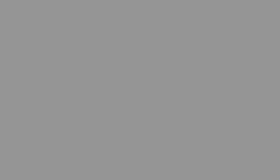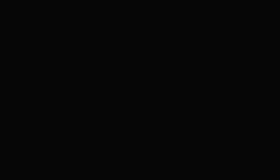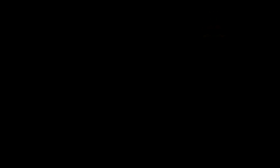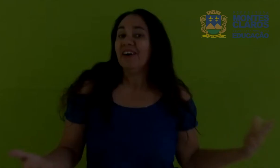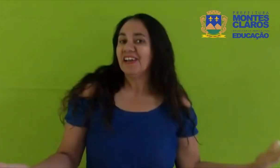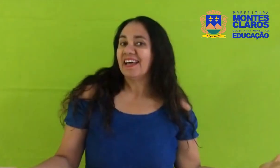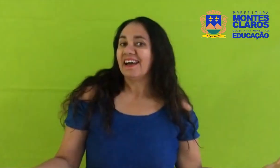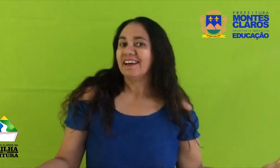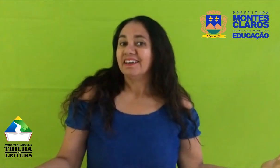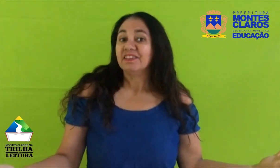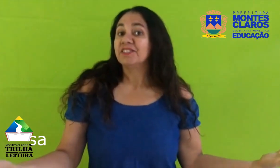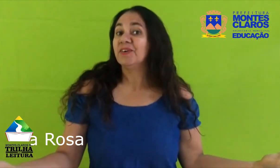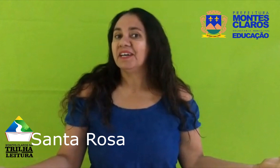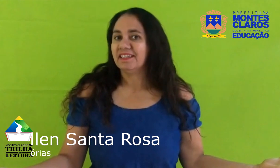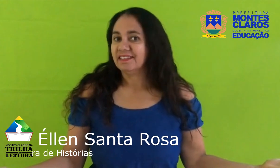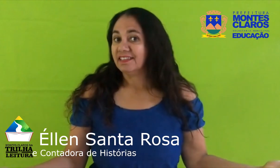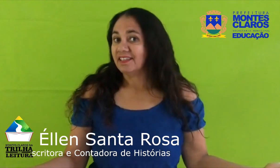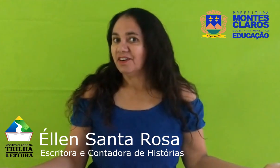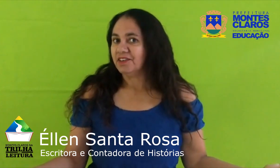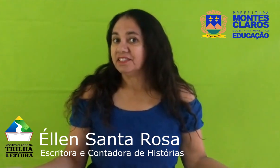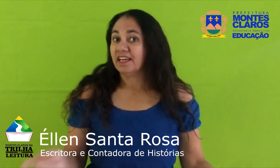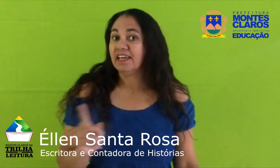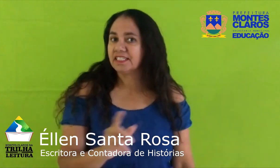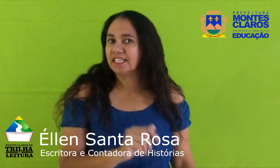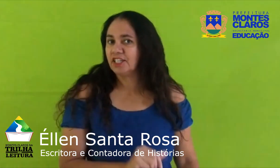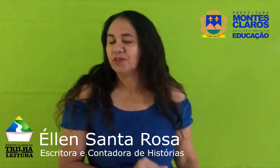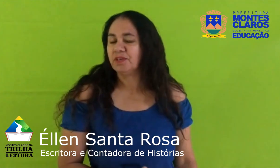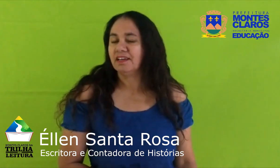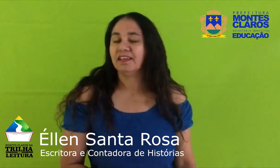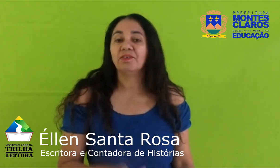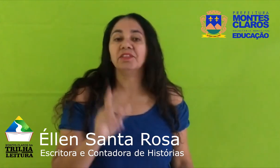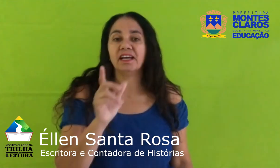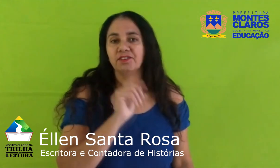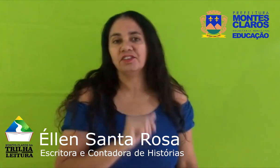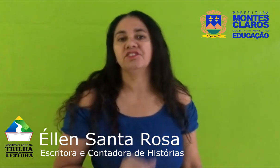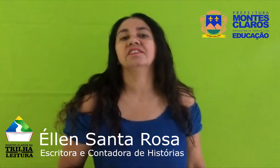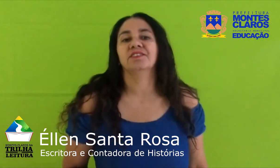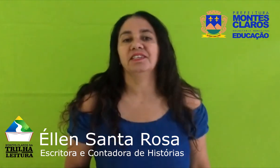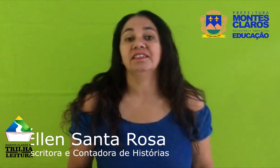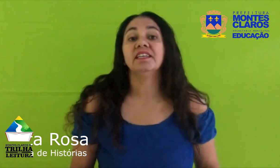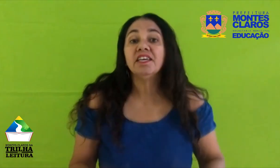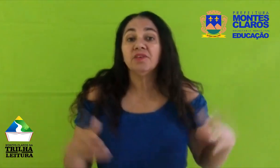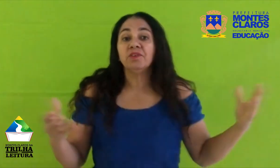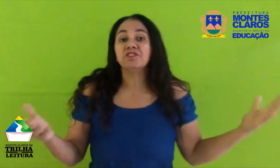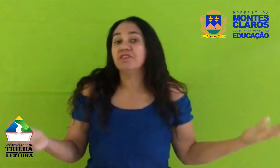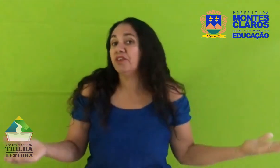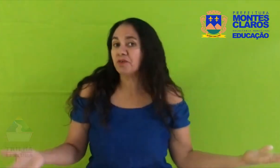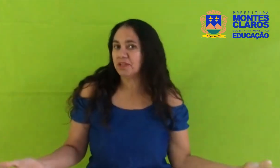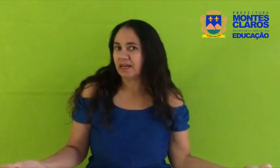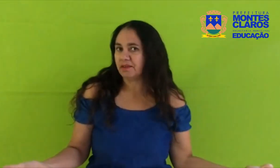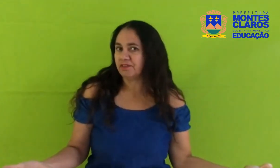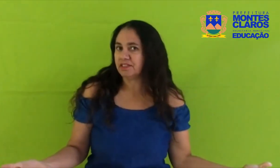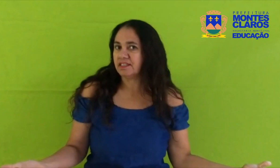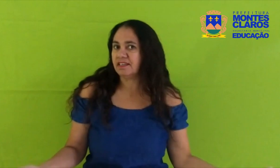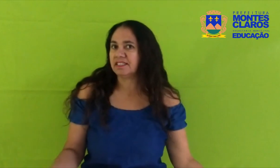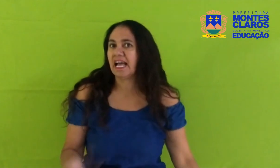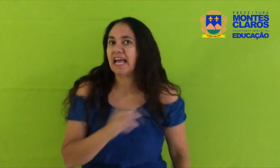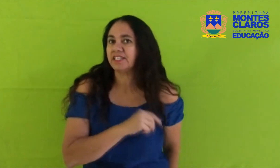Olá, sou Ellen Santa Rosa, escritora e contadora de histórias e hoje vou contar para vocês a